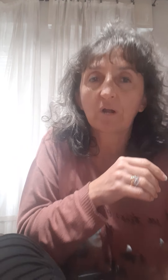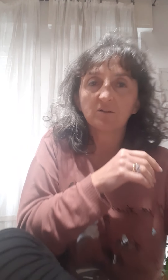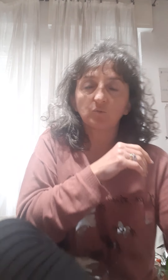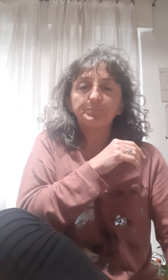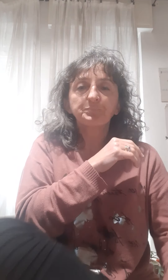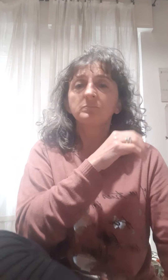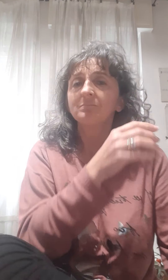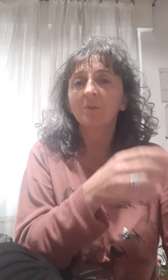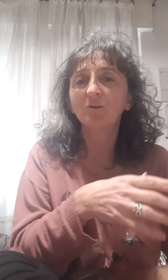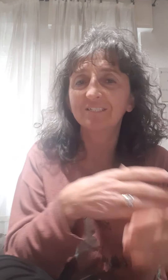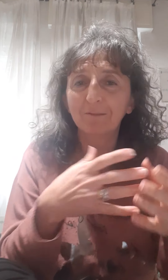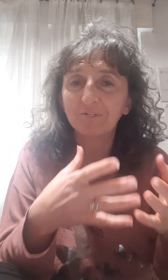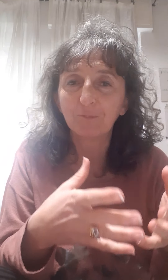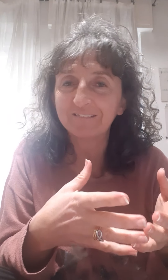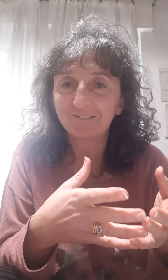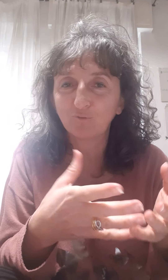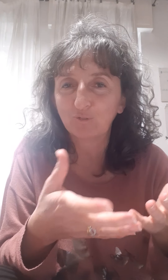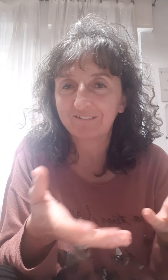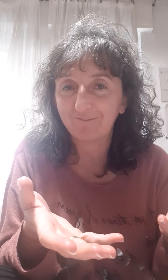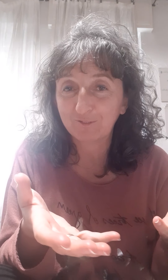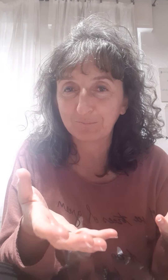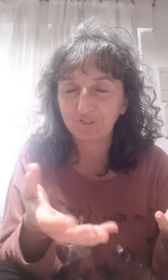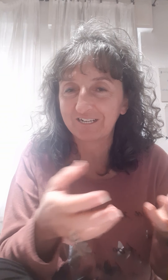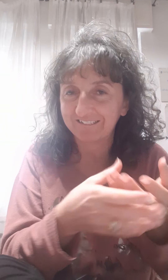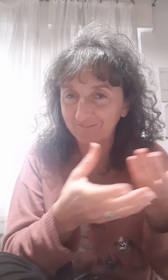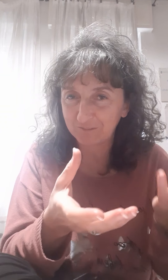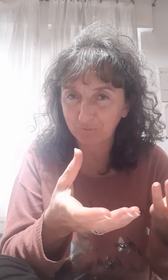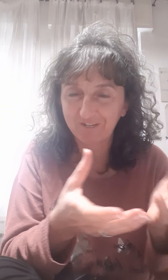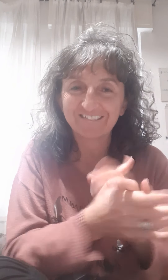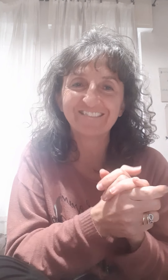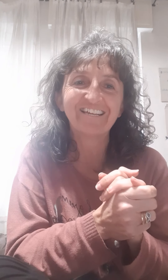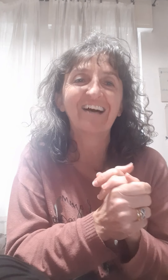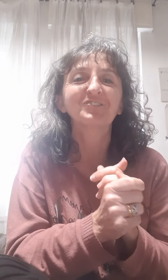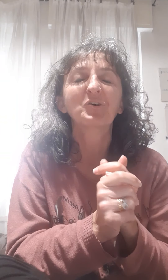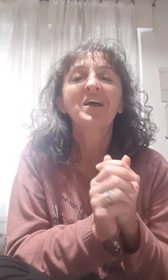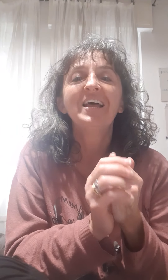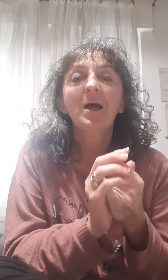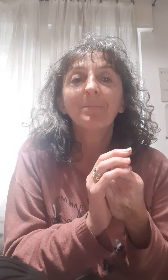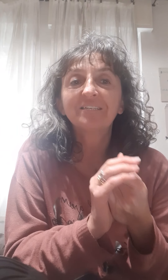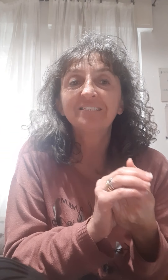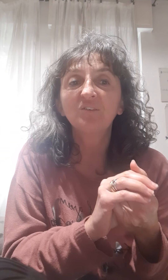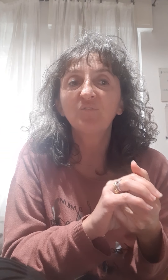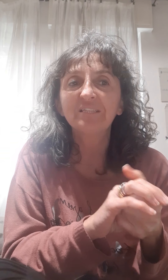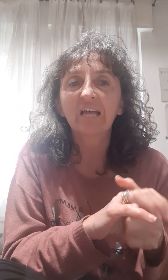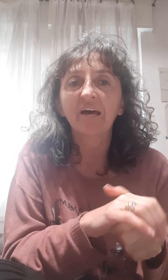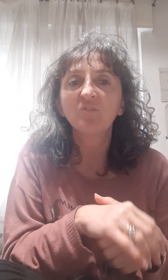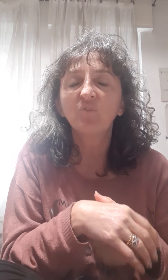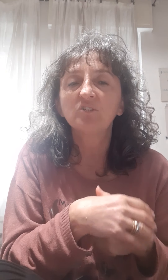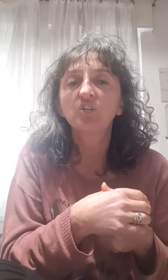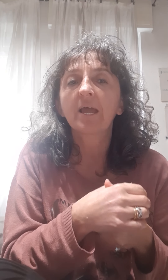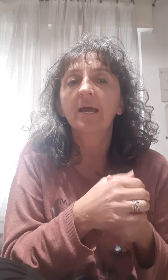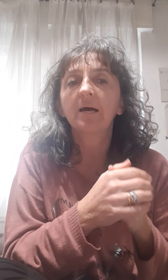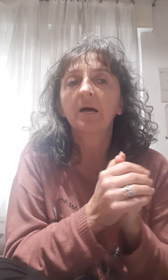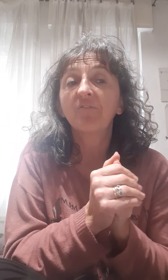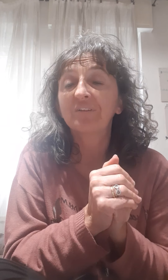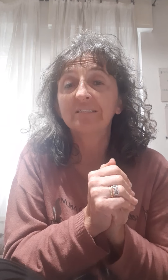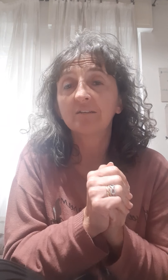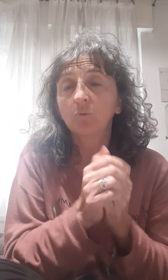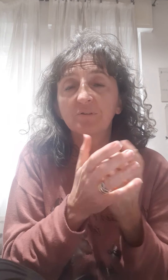caso se semplicemente aggiustate la vostra bicicletta di sporcanti di grasso. Per disinfettare invece è fantastico, per